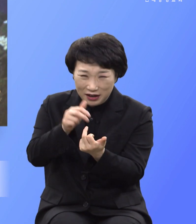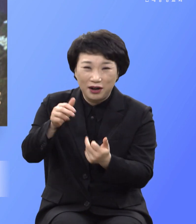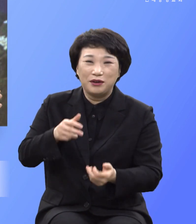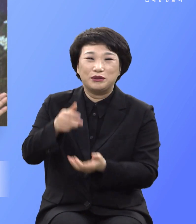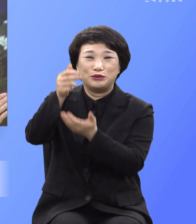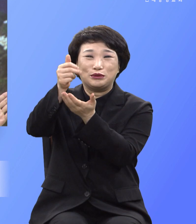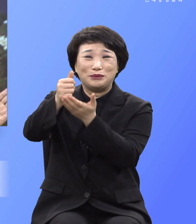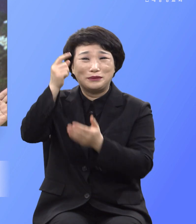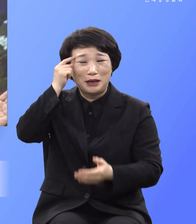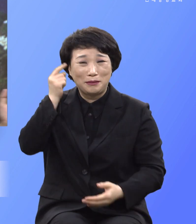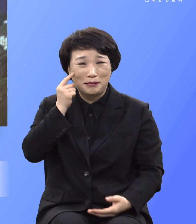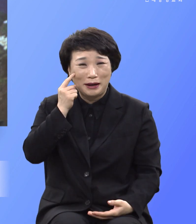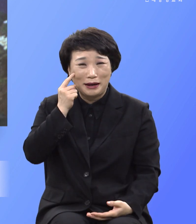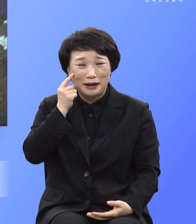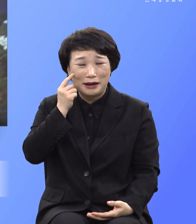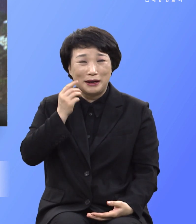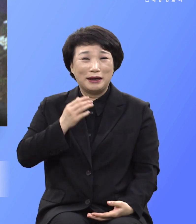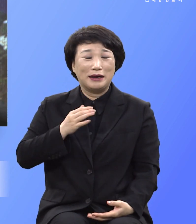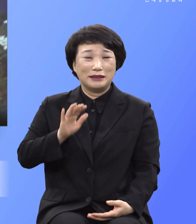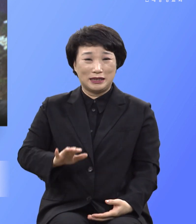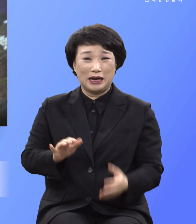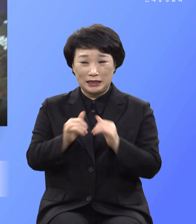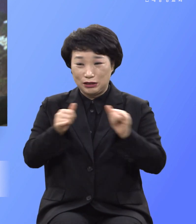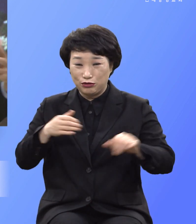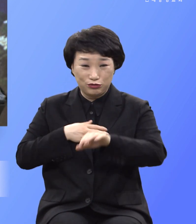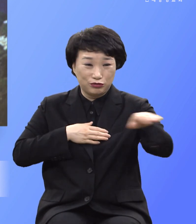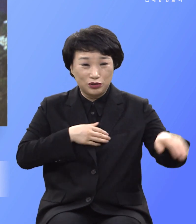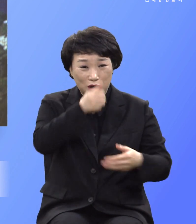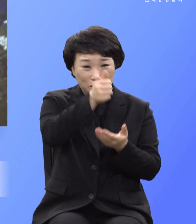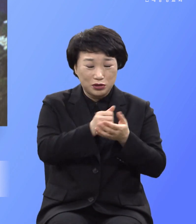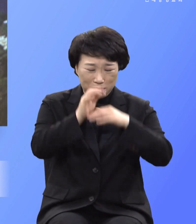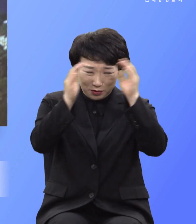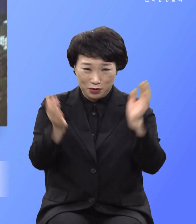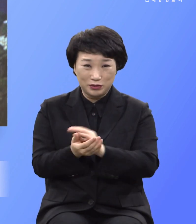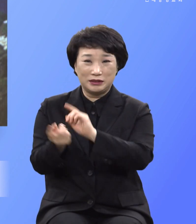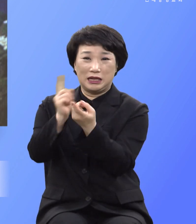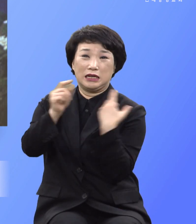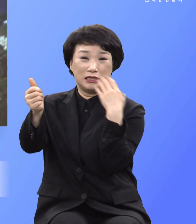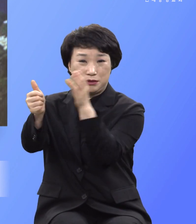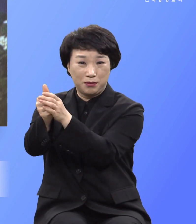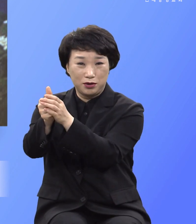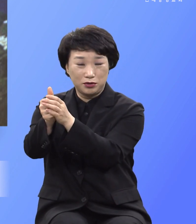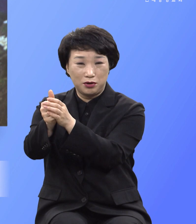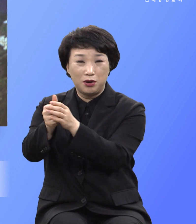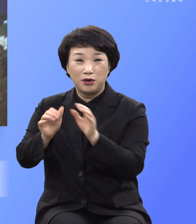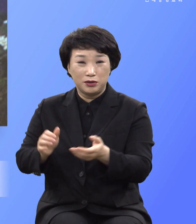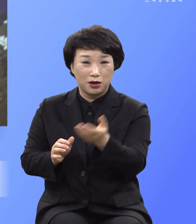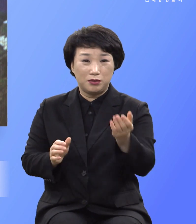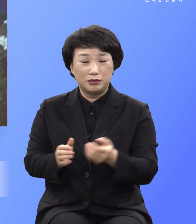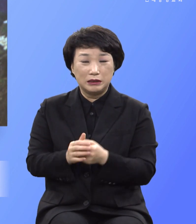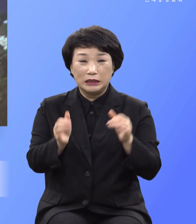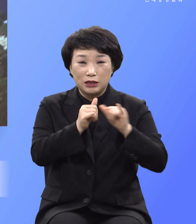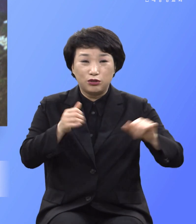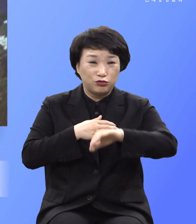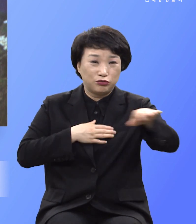내가 인류의 죄를 짊어지고 십자가는 인류의 저주를 짊어지고